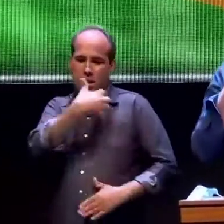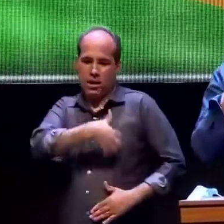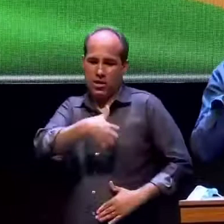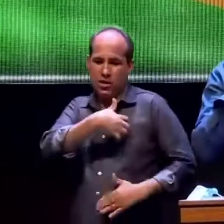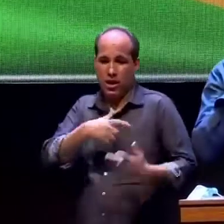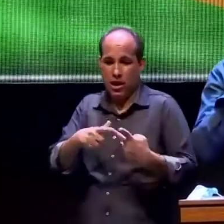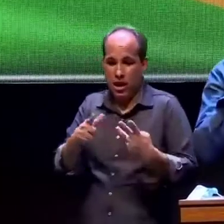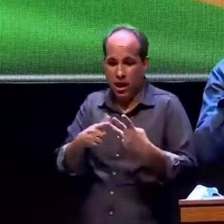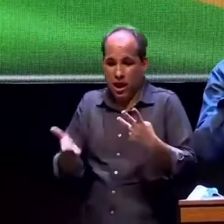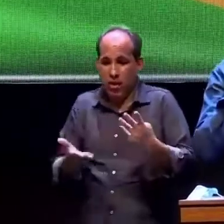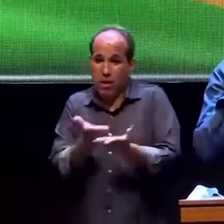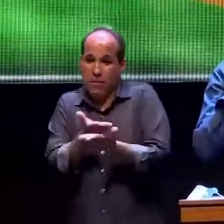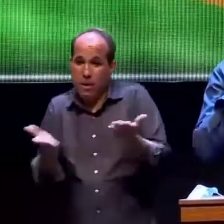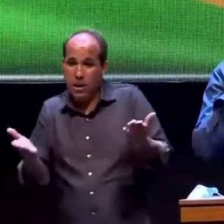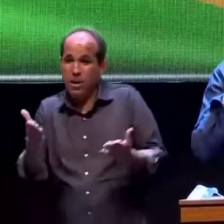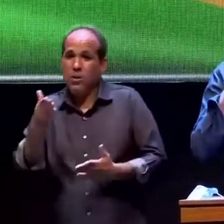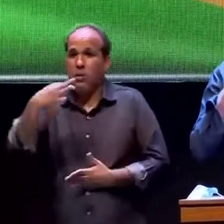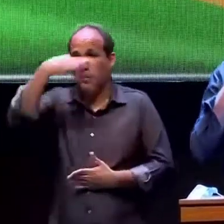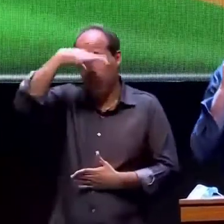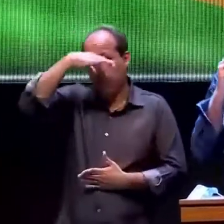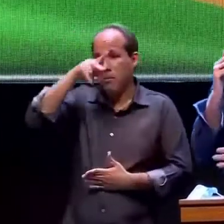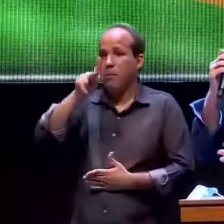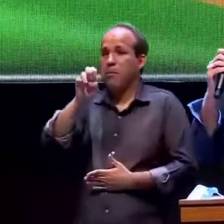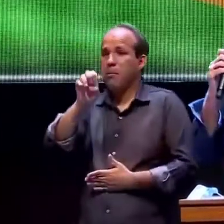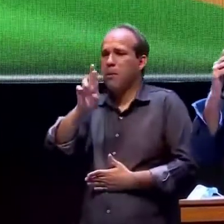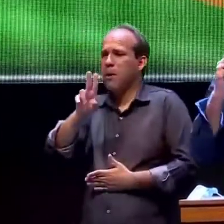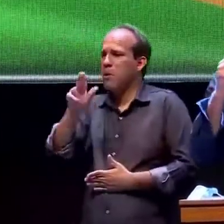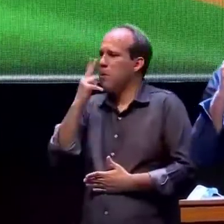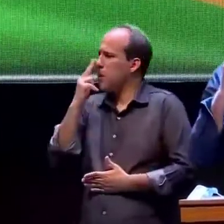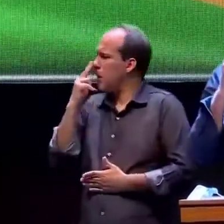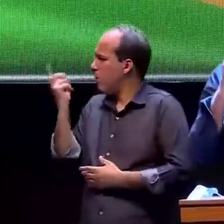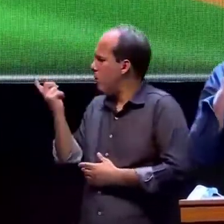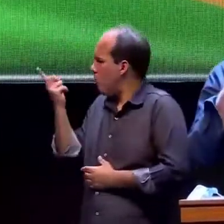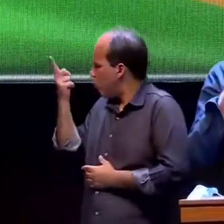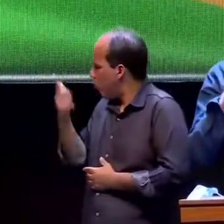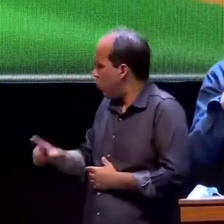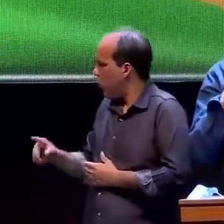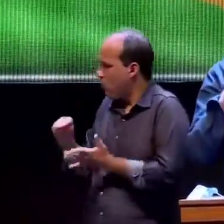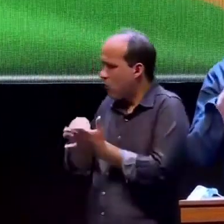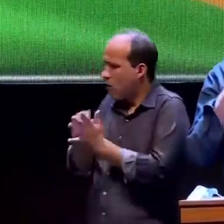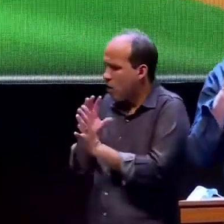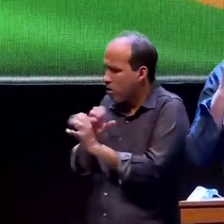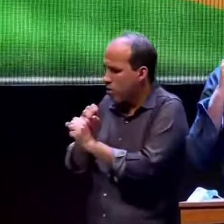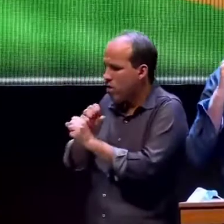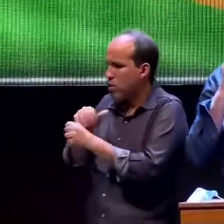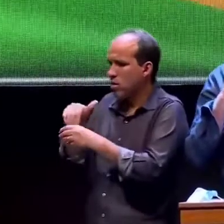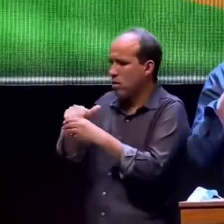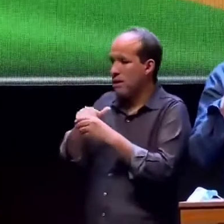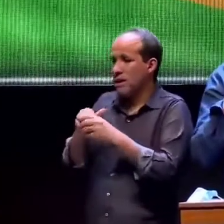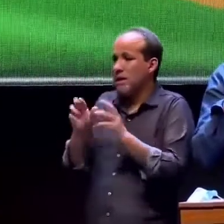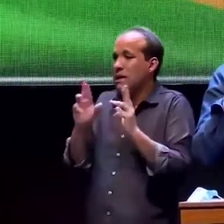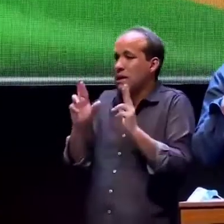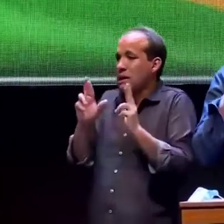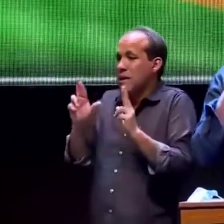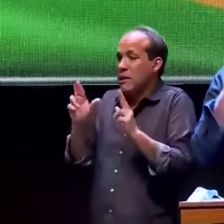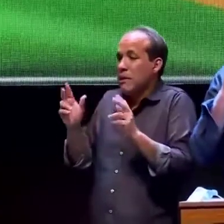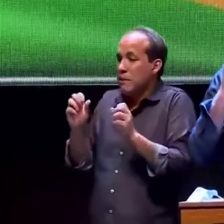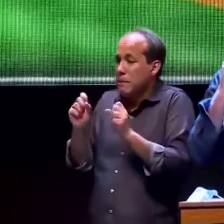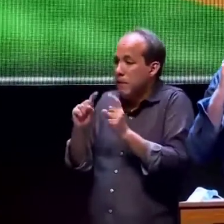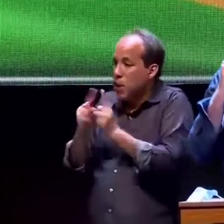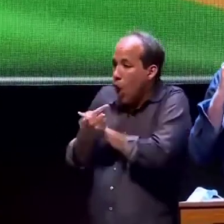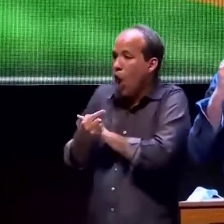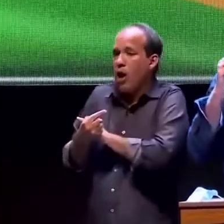perdemos agora o Peru voltou pelo que tudo indica falta 1% de apuração lá só um milagre para reverter